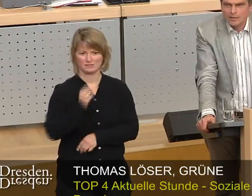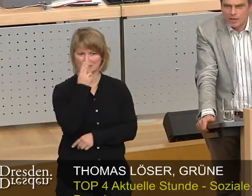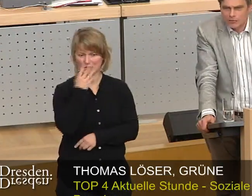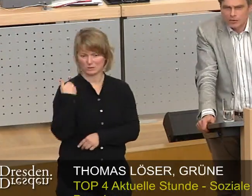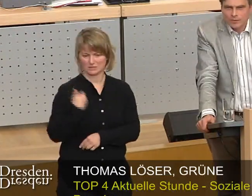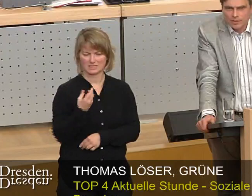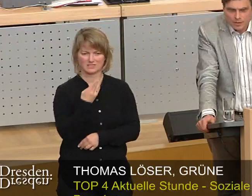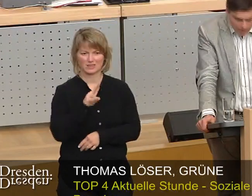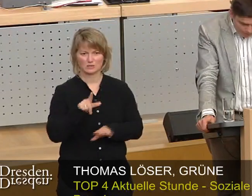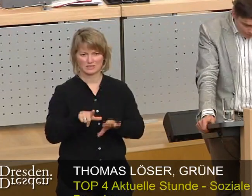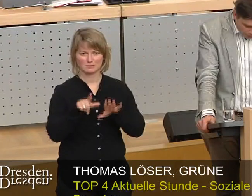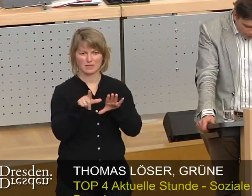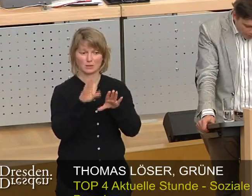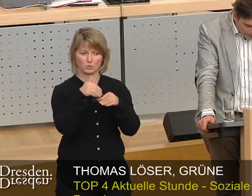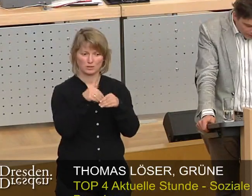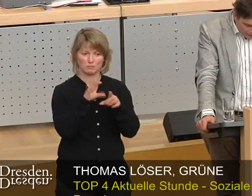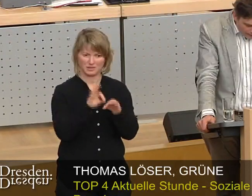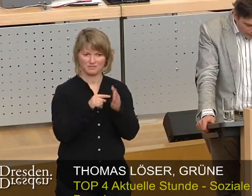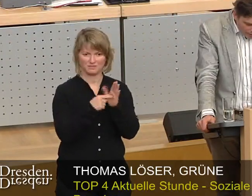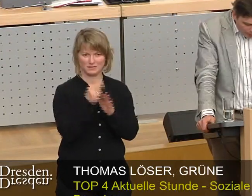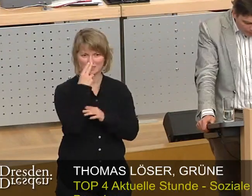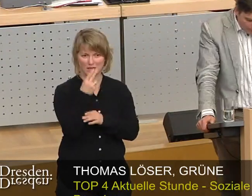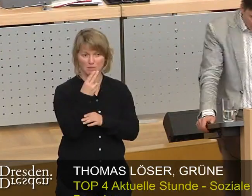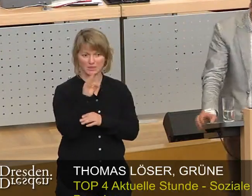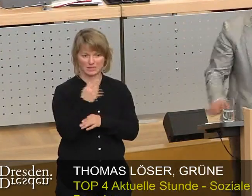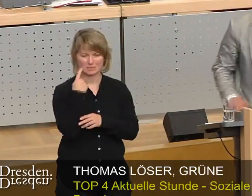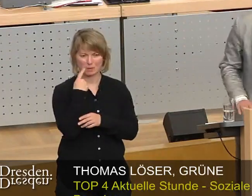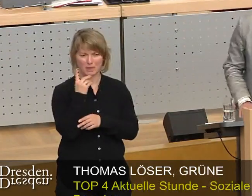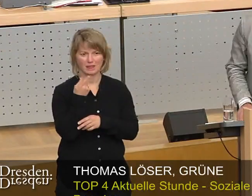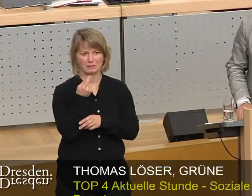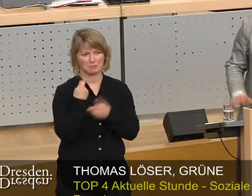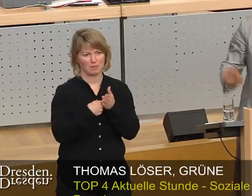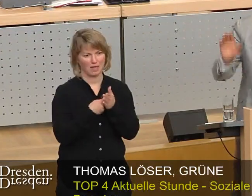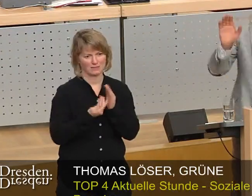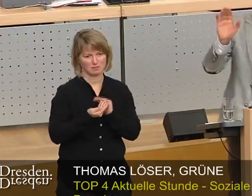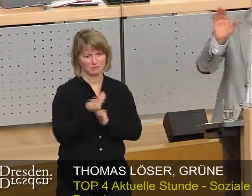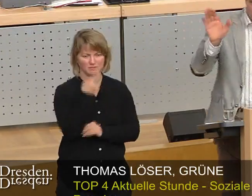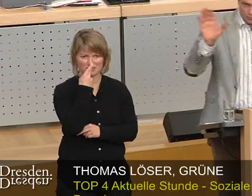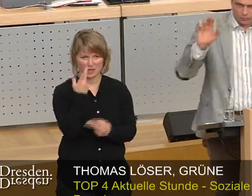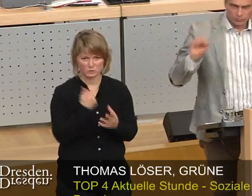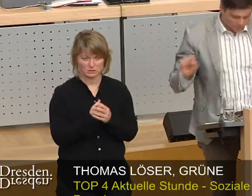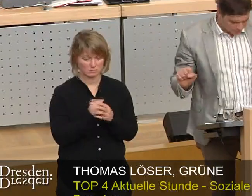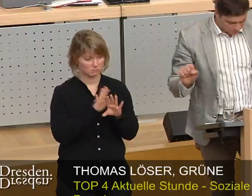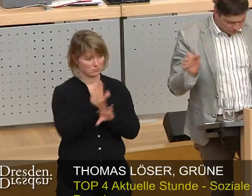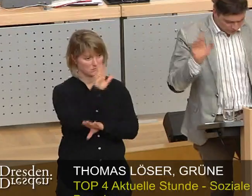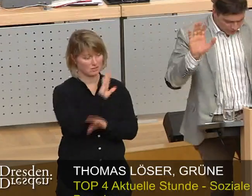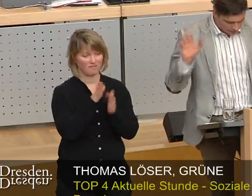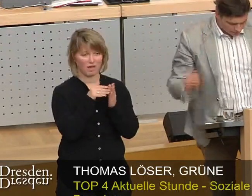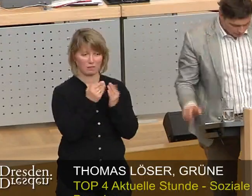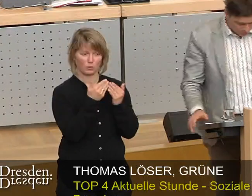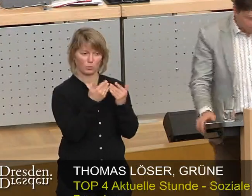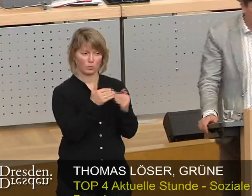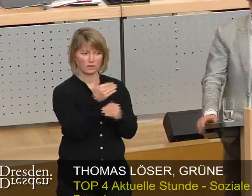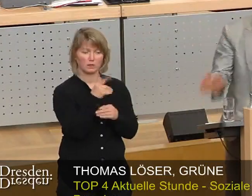angezeigt wird, wie sich eigentlich momentan die Mietpreise in Sachsen verhalten. Und da haben Sie ganz viel Grün. Das ist so fünf,